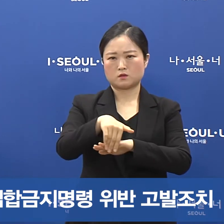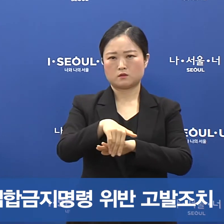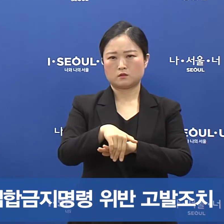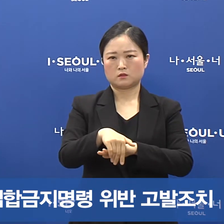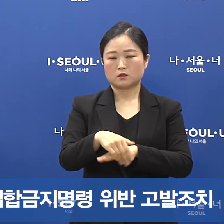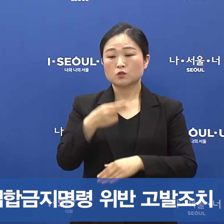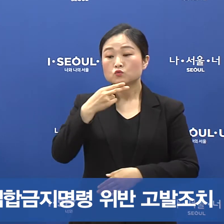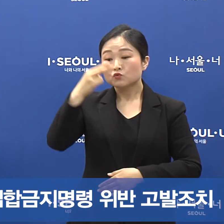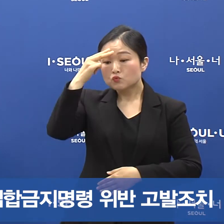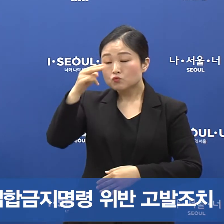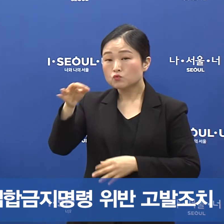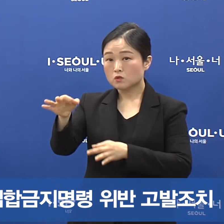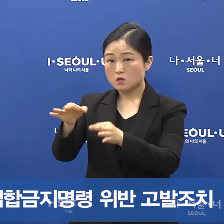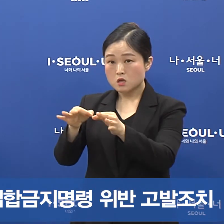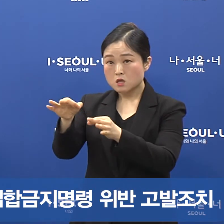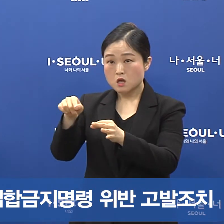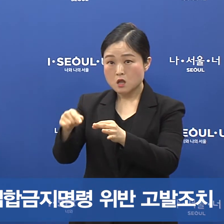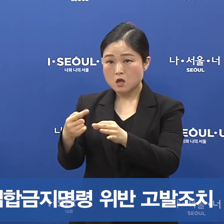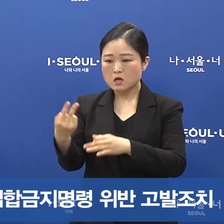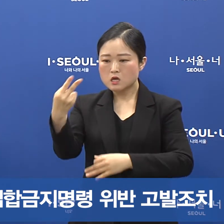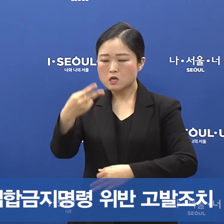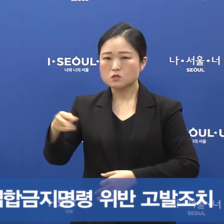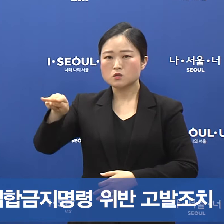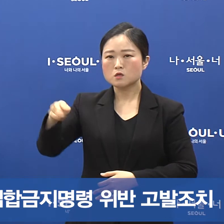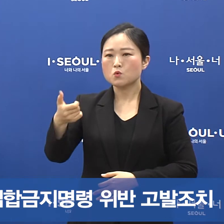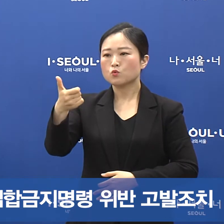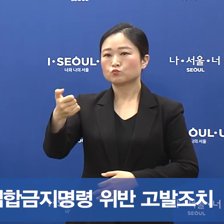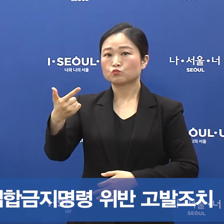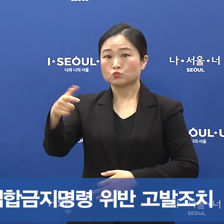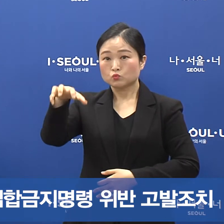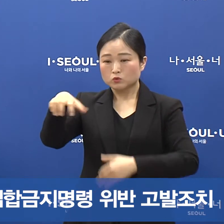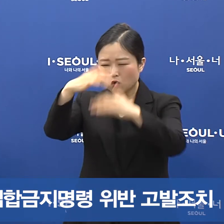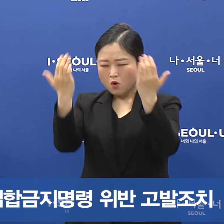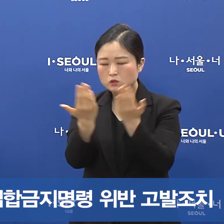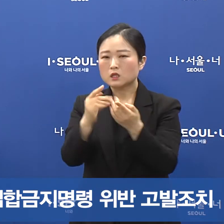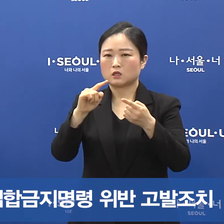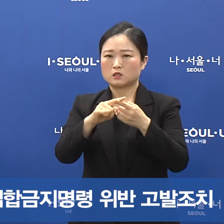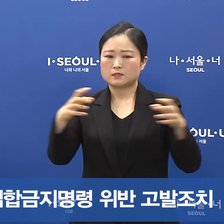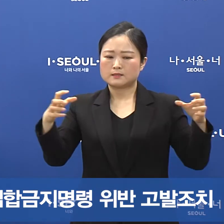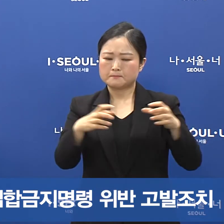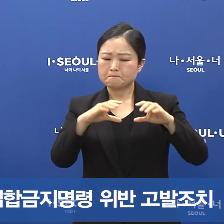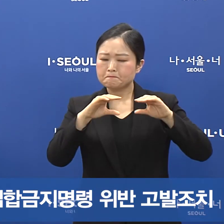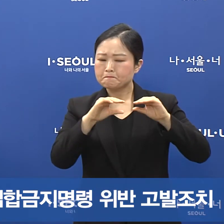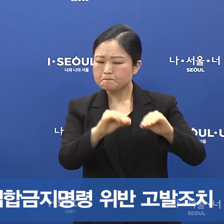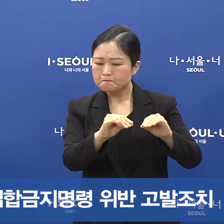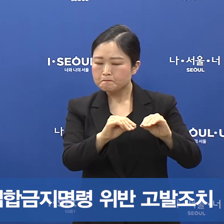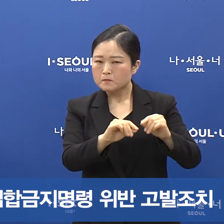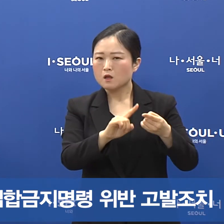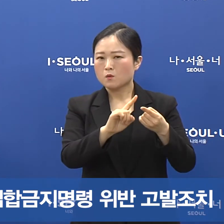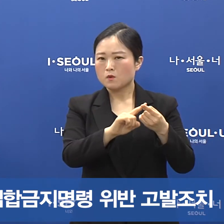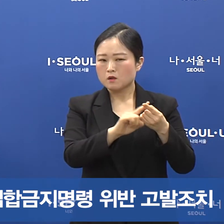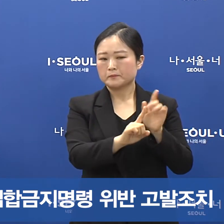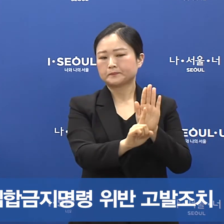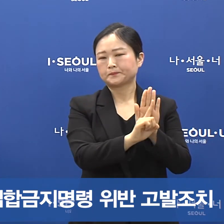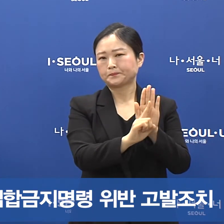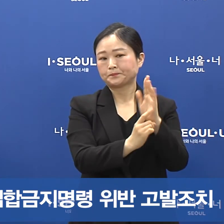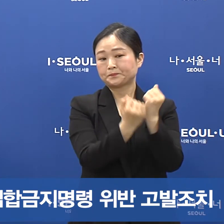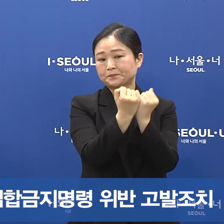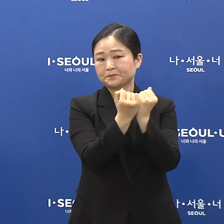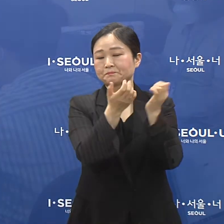달란주점은 2526개소 전체에 대해서 집합제한명령 안내 및 방역수칙에 대한 안내를